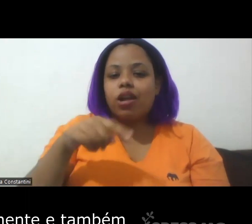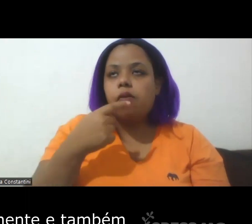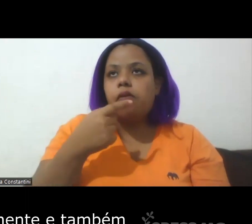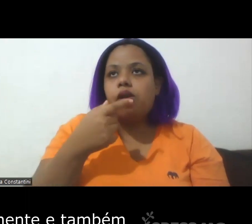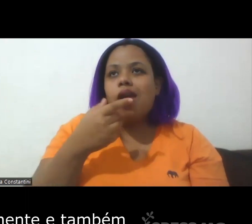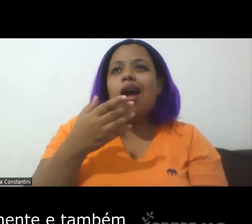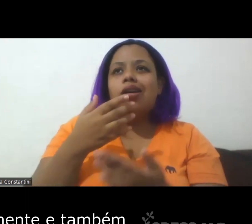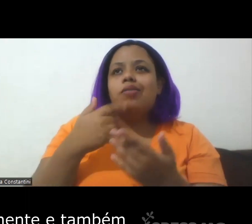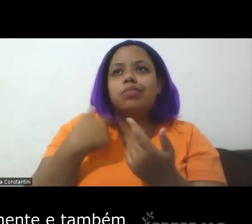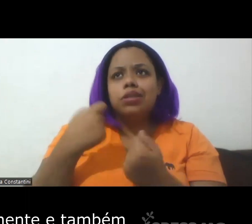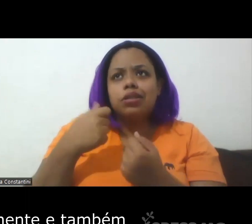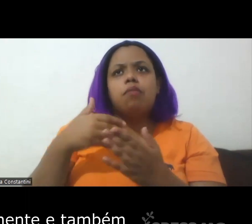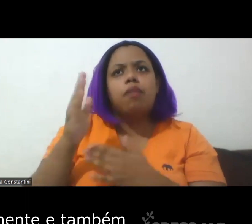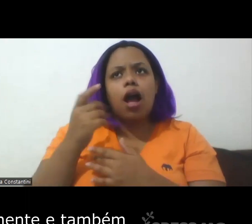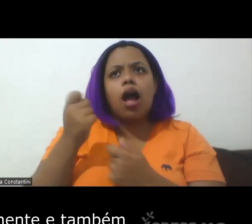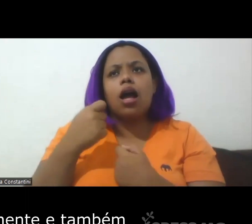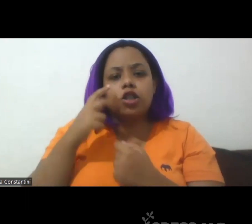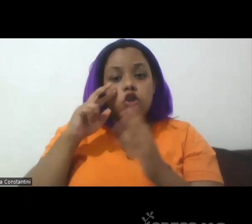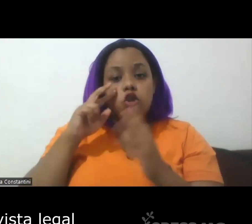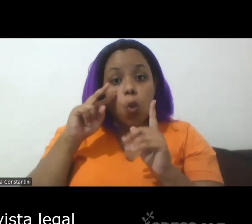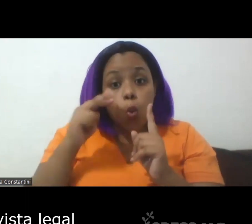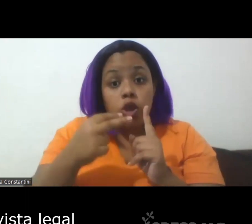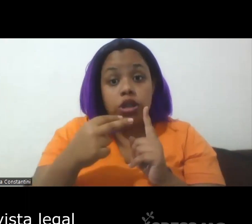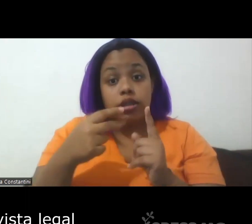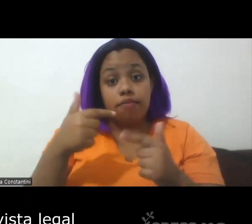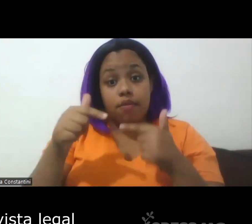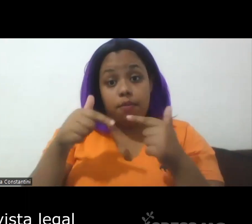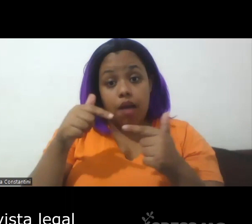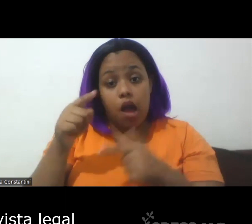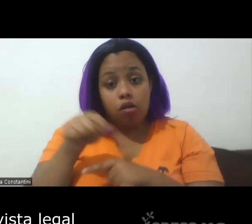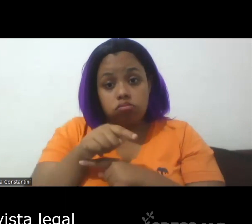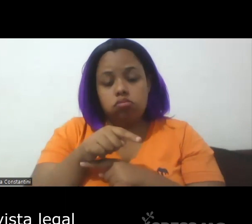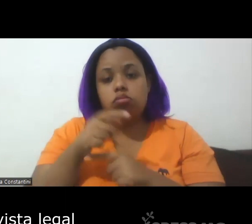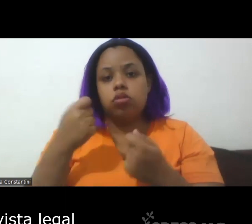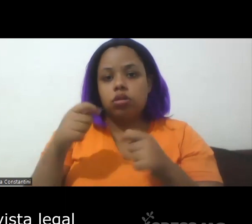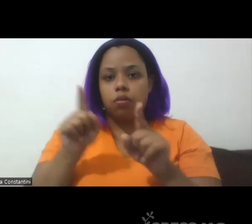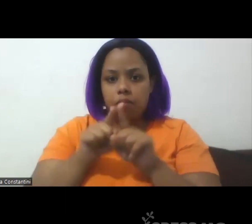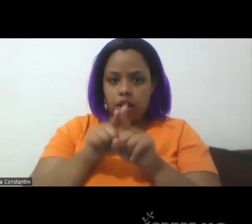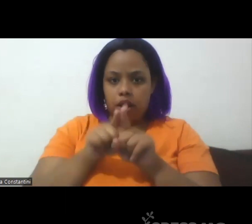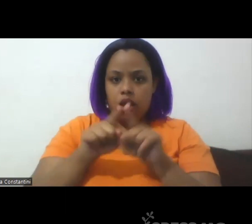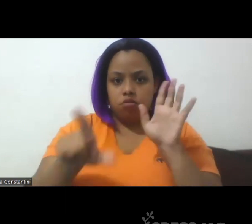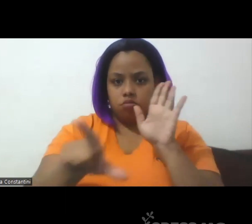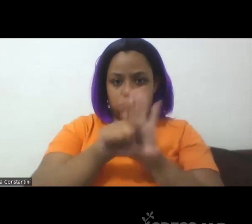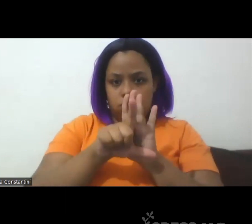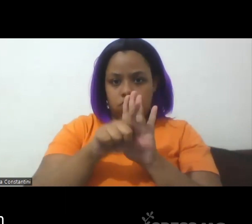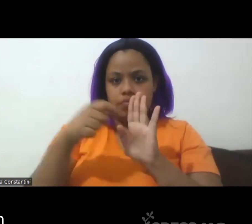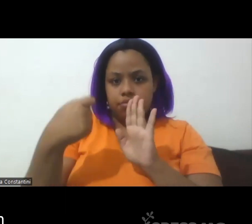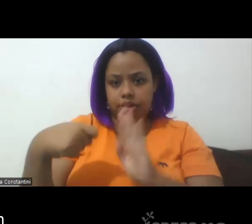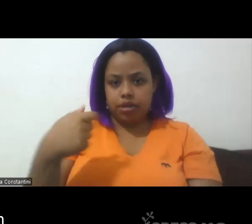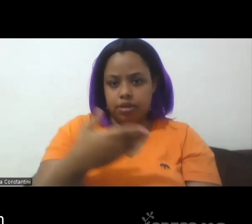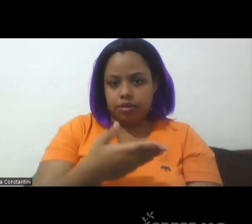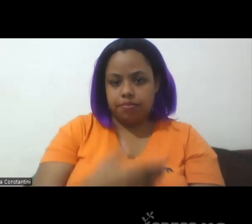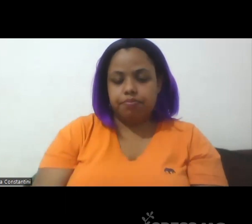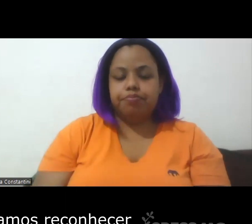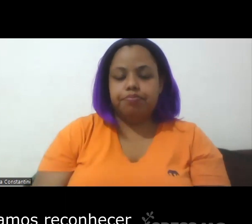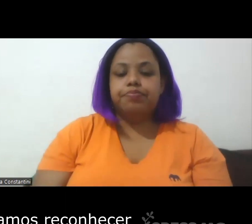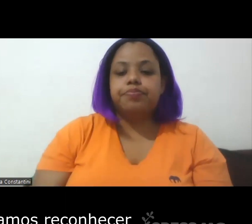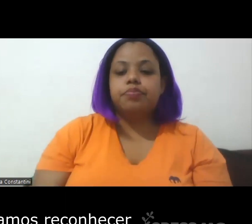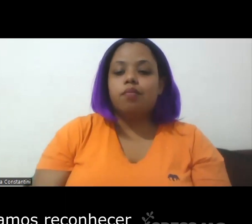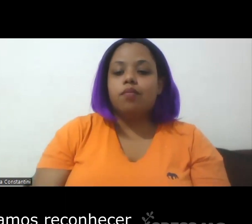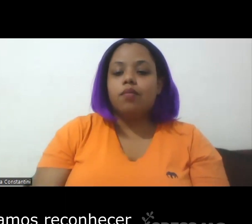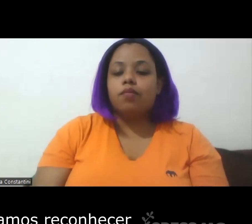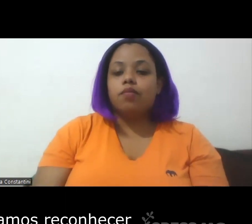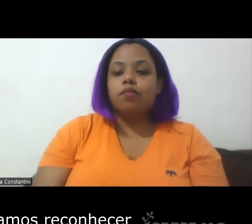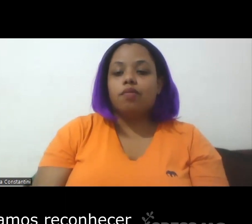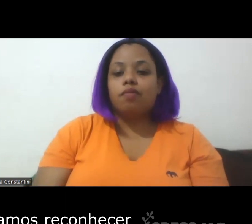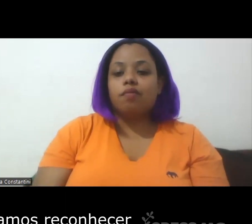sócio-institucionalmente e também do ponto de vista legal. bem, nós primeiro